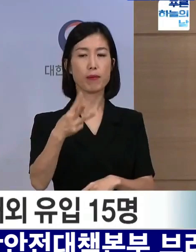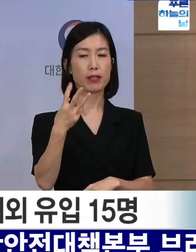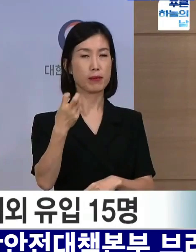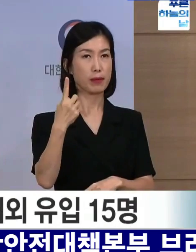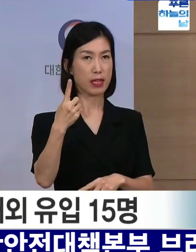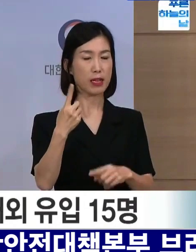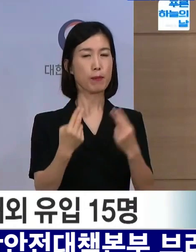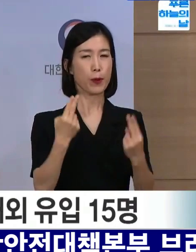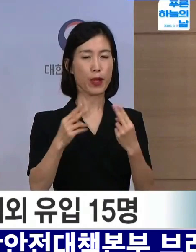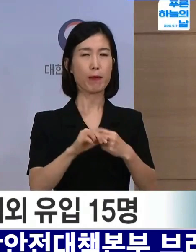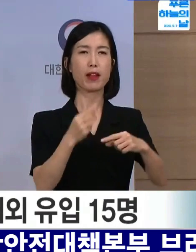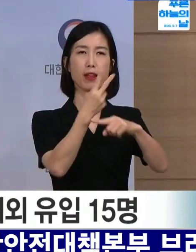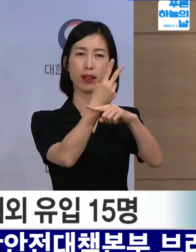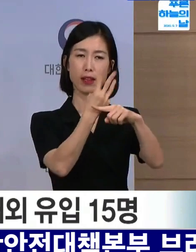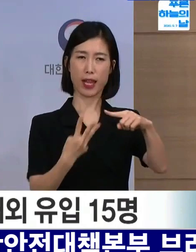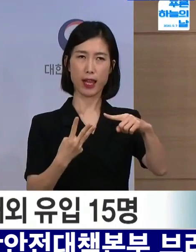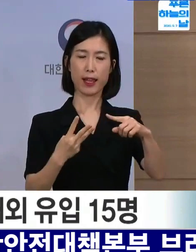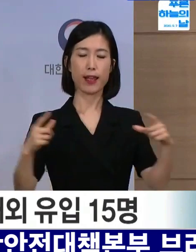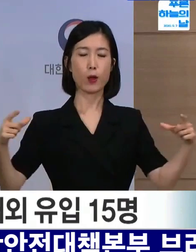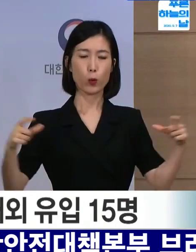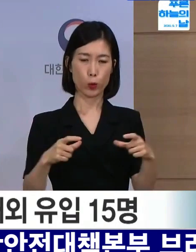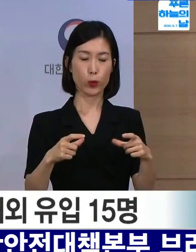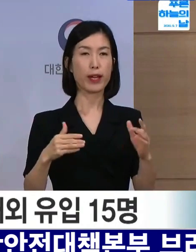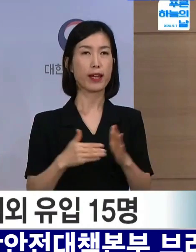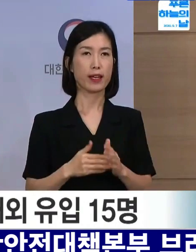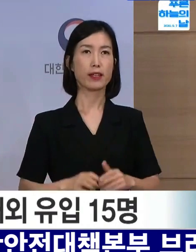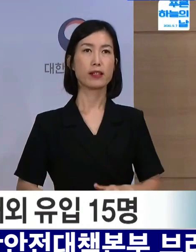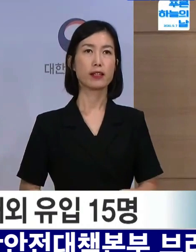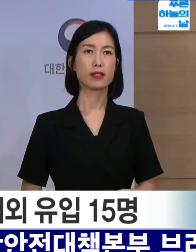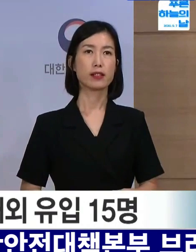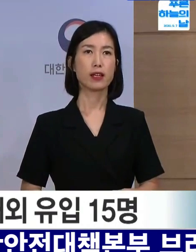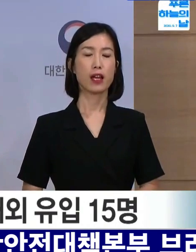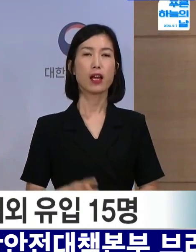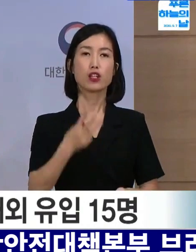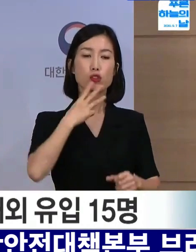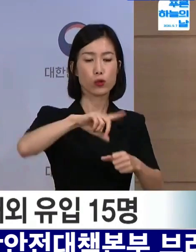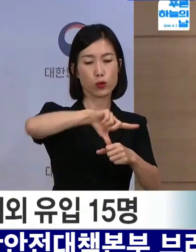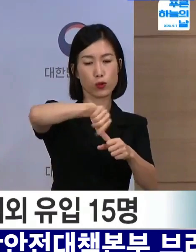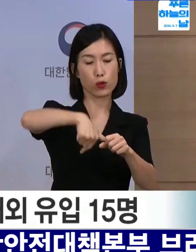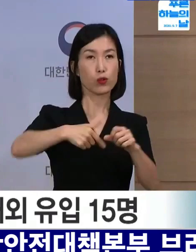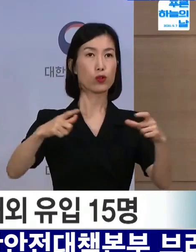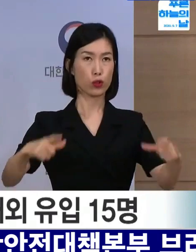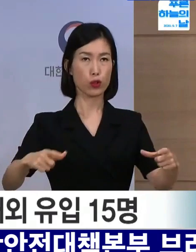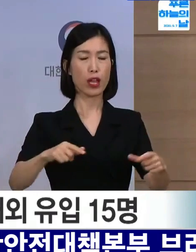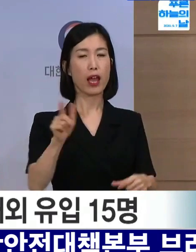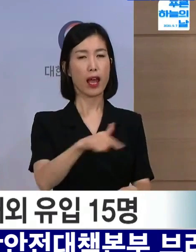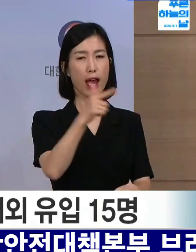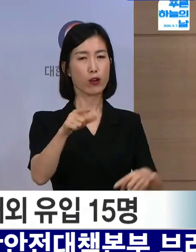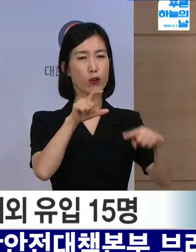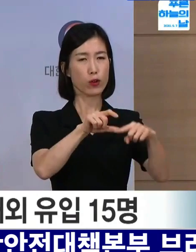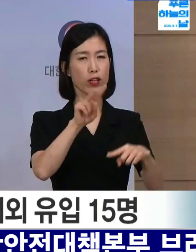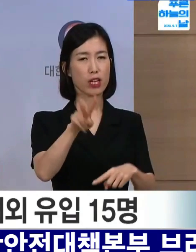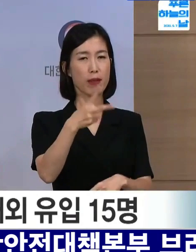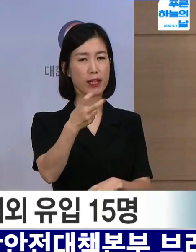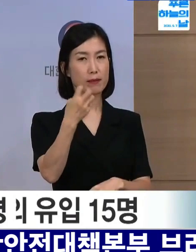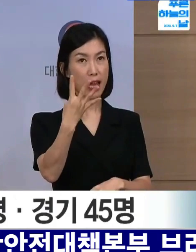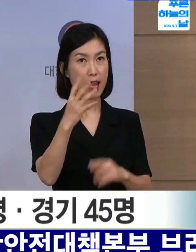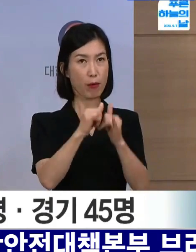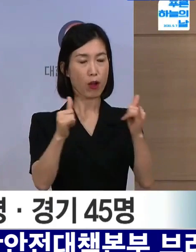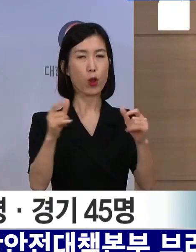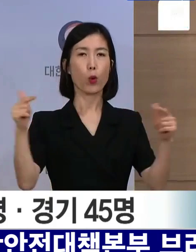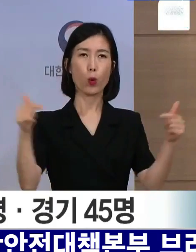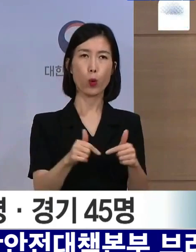비해 3분의 2 수준으로 줄어들었습니다. 수도권의 경우에도 일일 254명에서